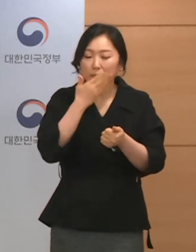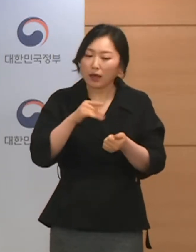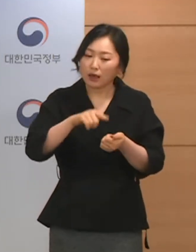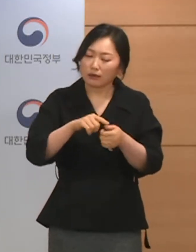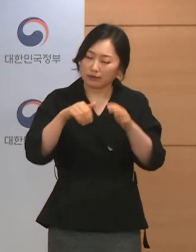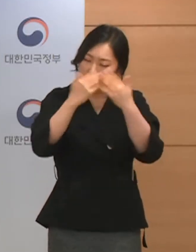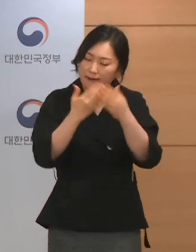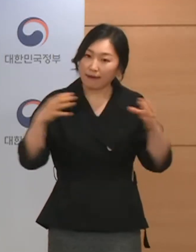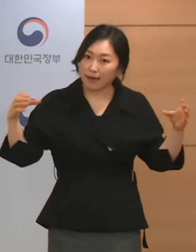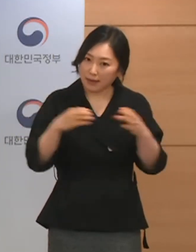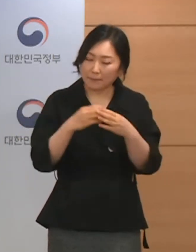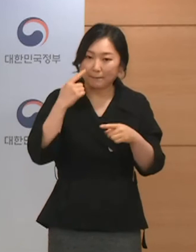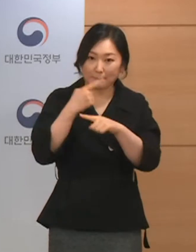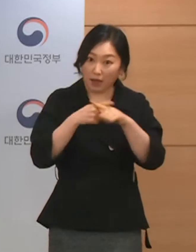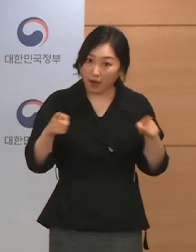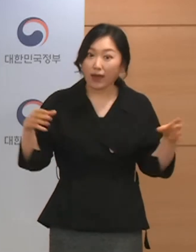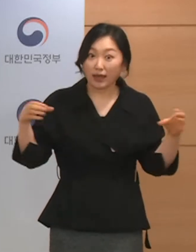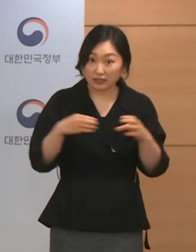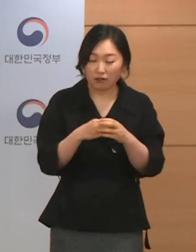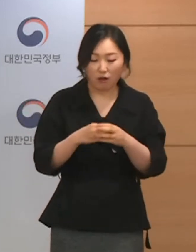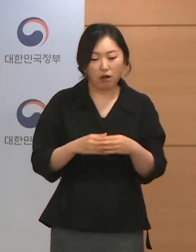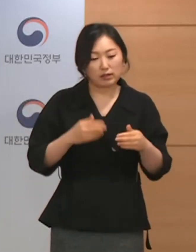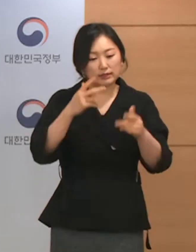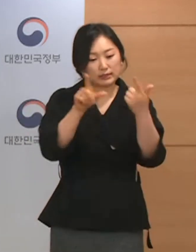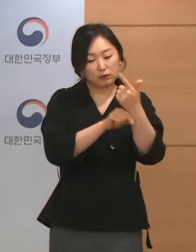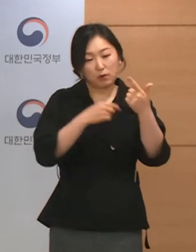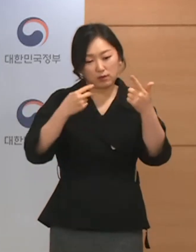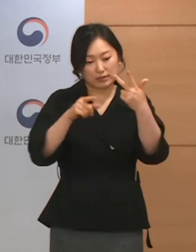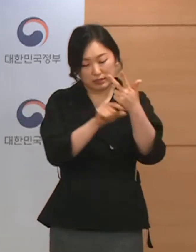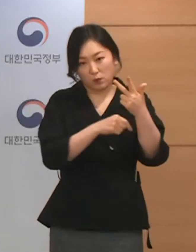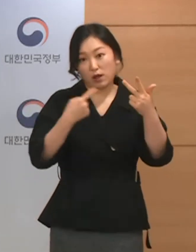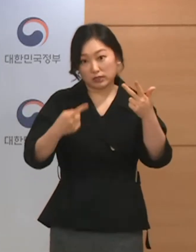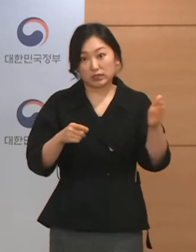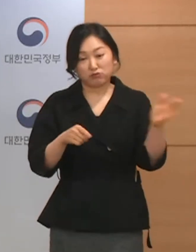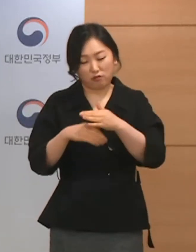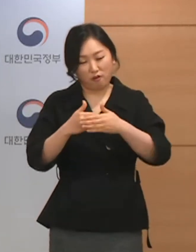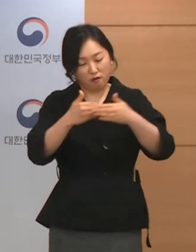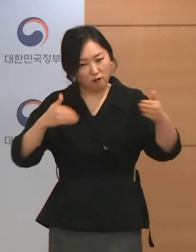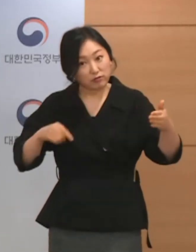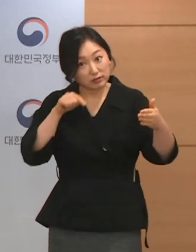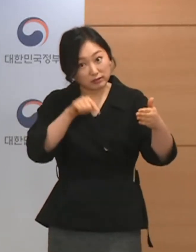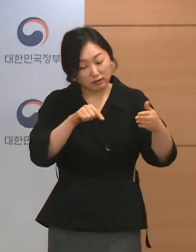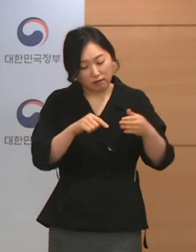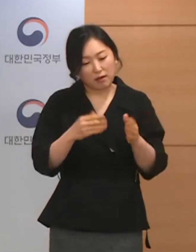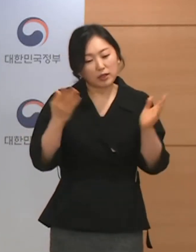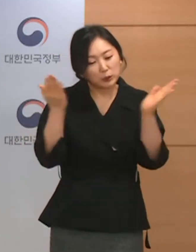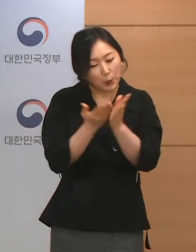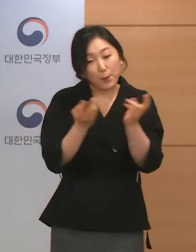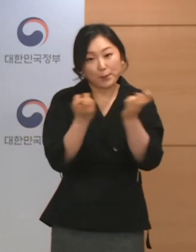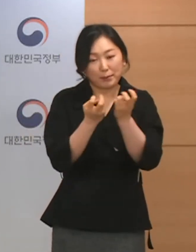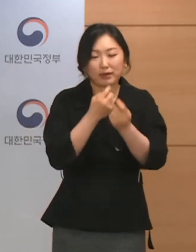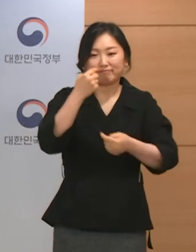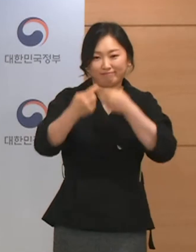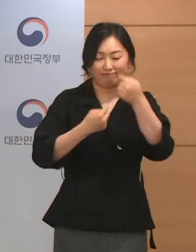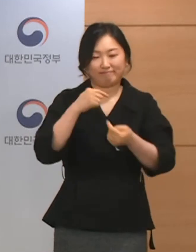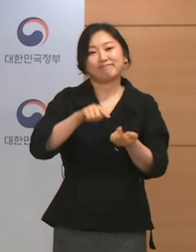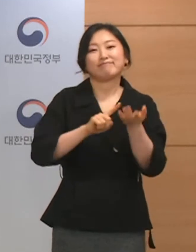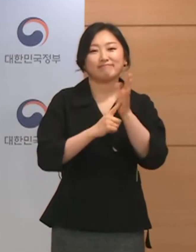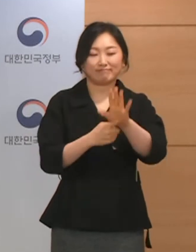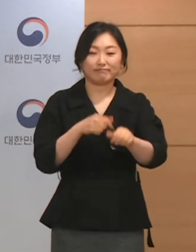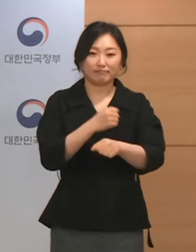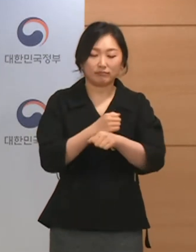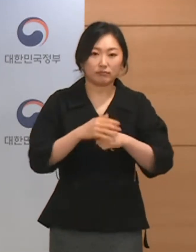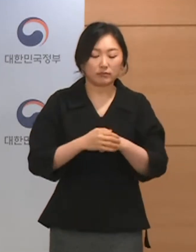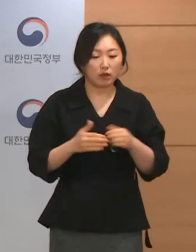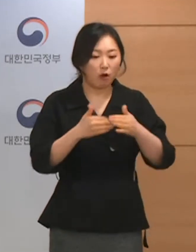1일부터 적용할 거리 두기 단계와 이행 방안을 보고하였으며 이를 안내해드립니다. 우선 거리 두기